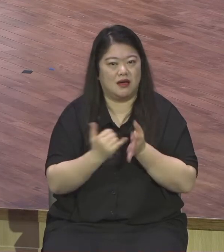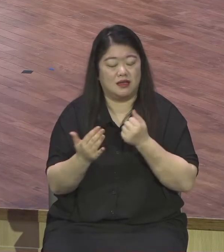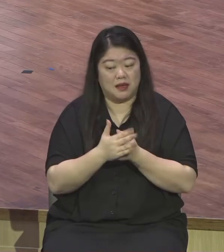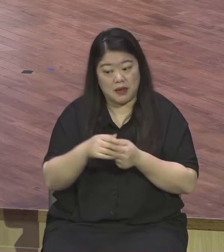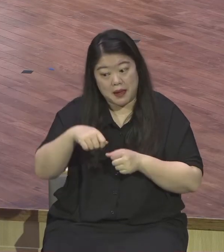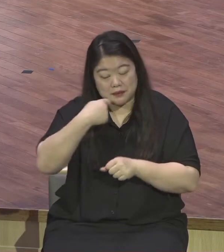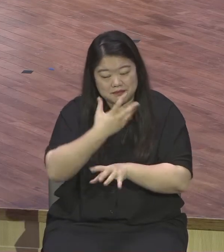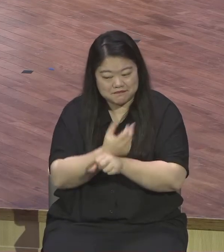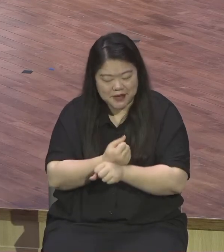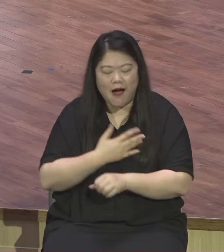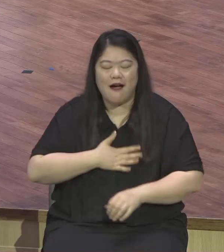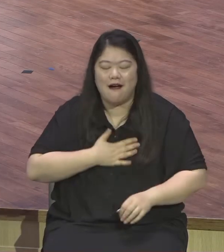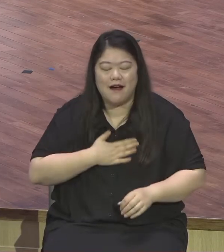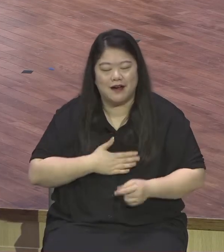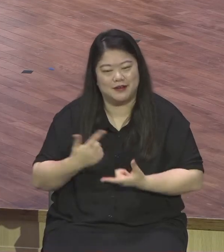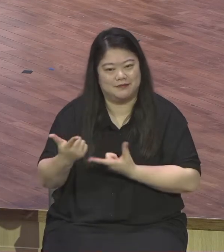싶은데 우리 장노님이